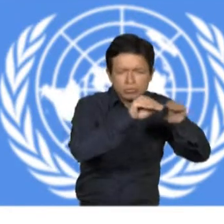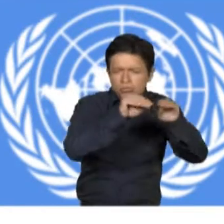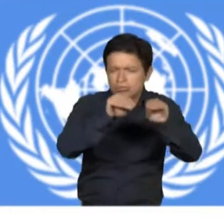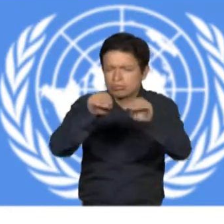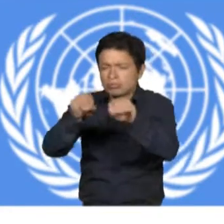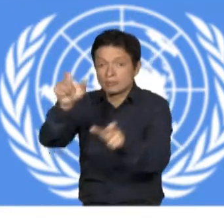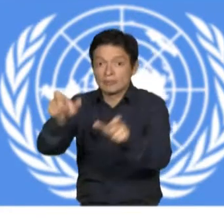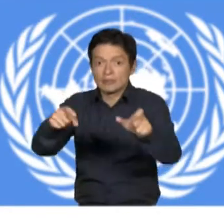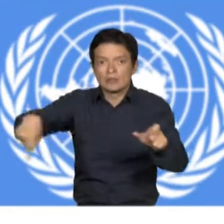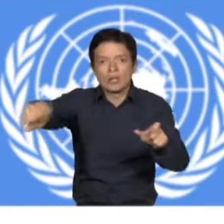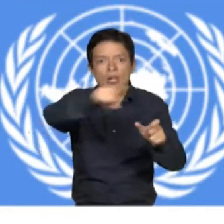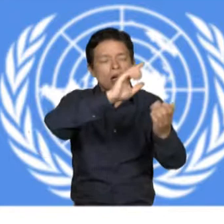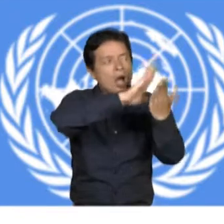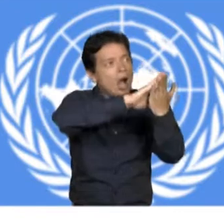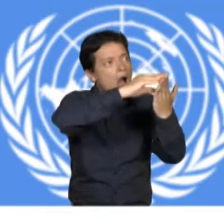y los derechos de estas personas.